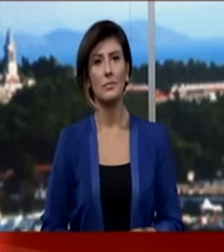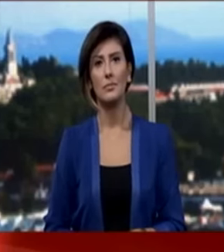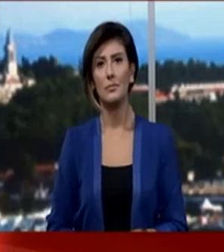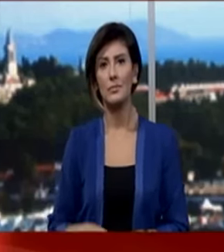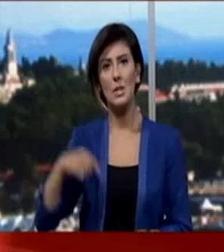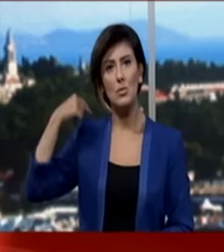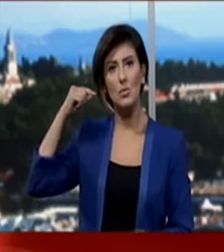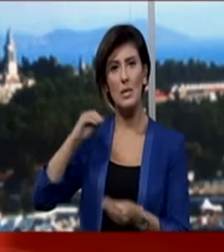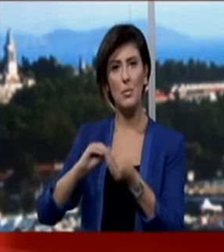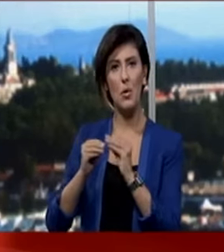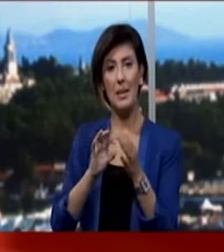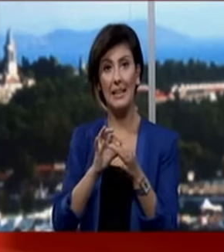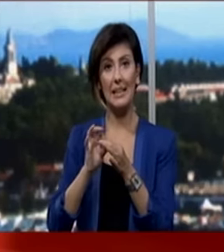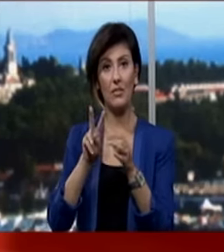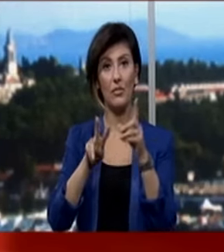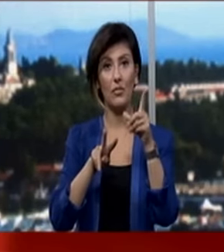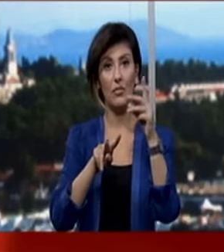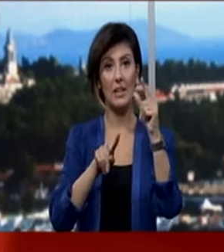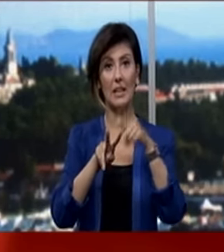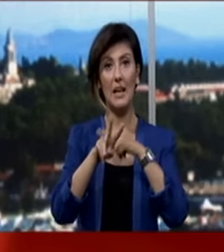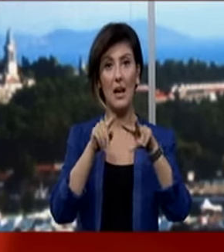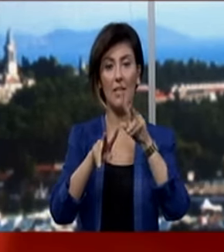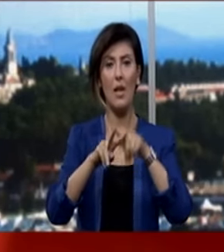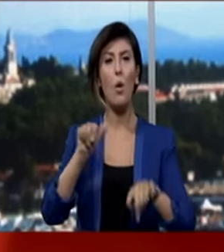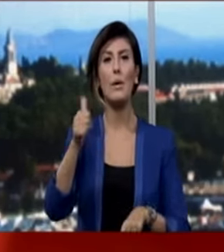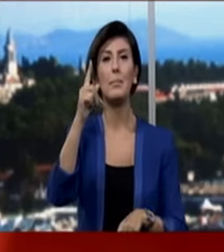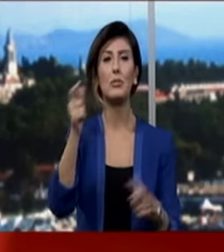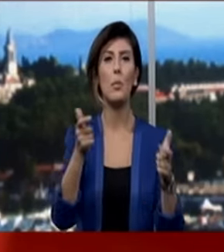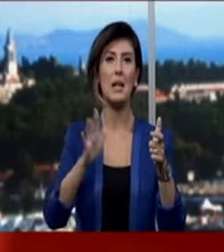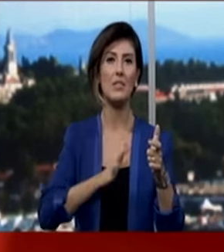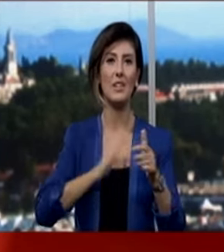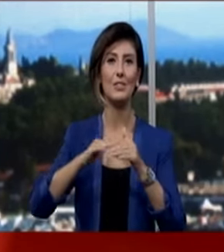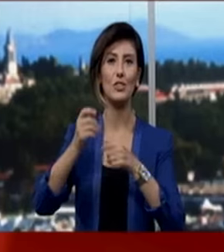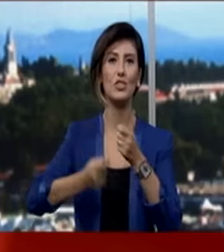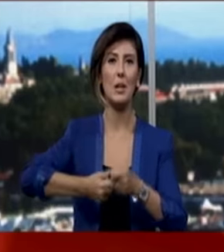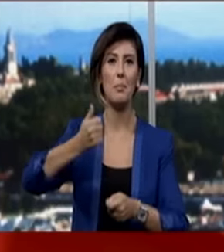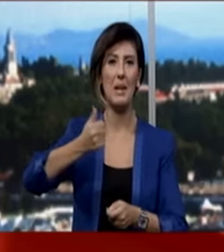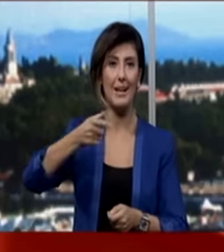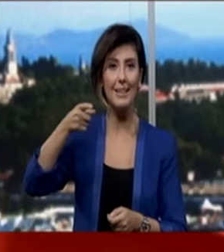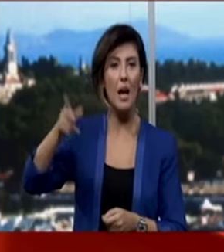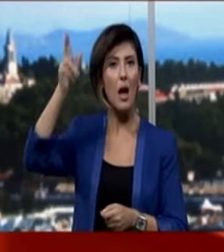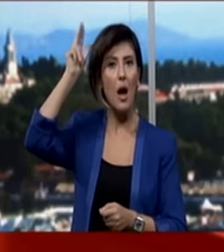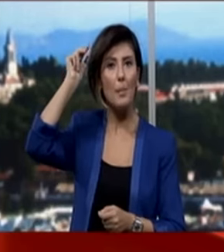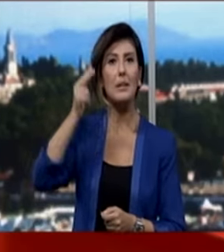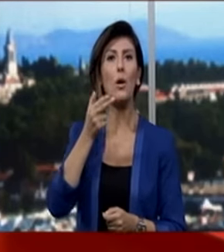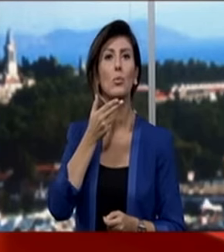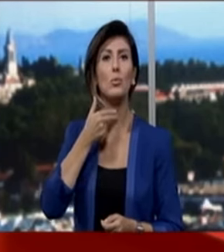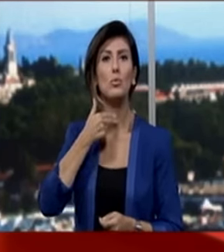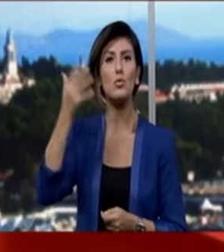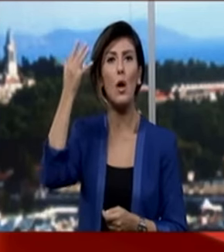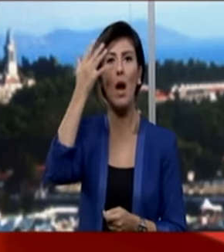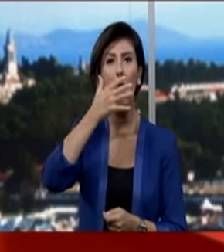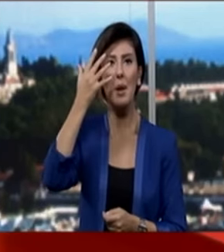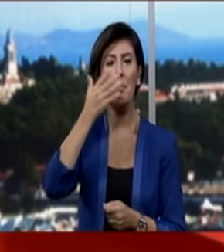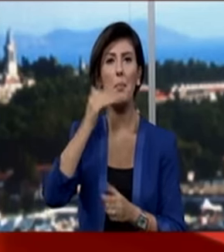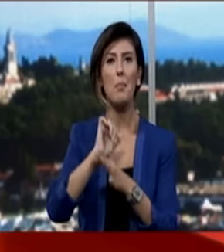Suriye sorunlarıyla ilgili Viyana'da önemli bir toplantı var. Dışişleri Bakanı Feridun Sinirlioğlu, Amerikan, Rus ve